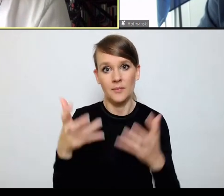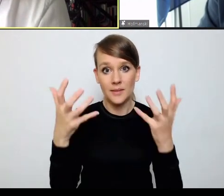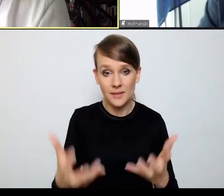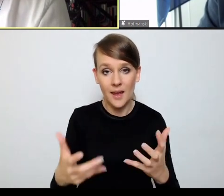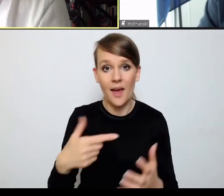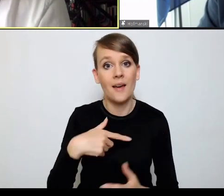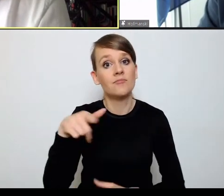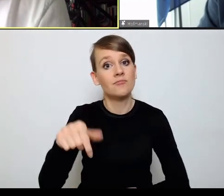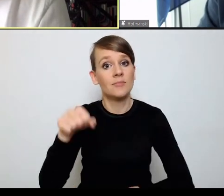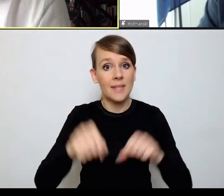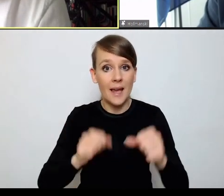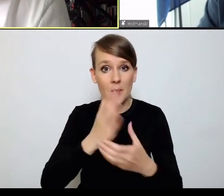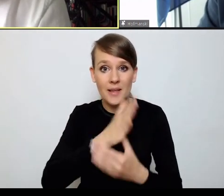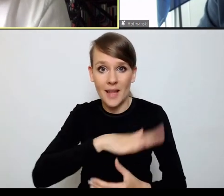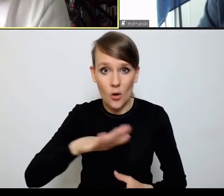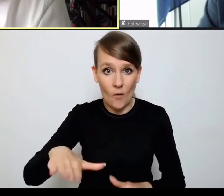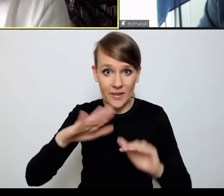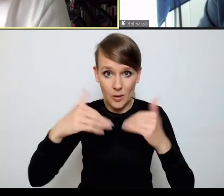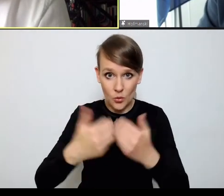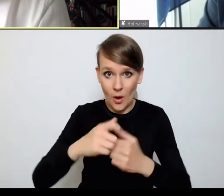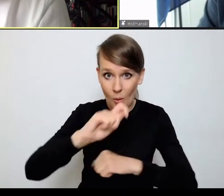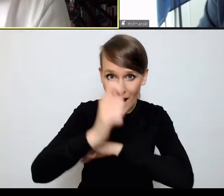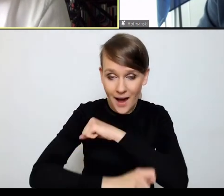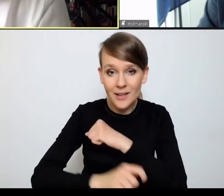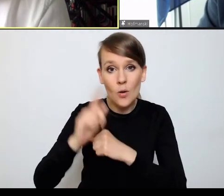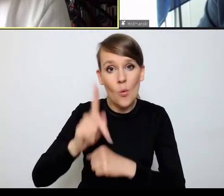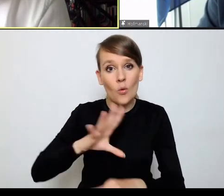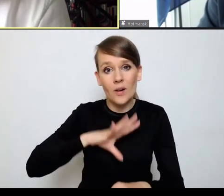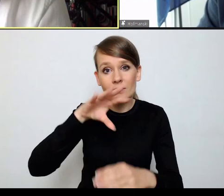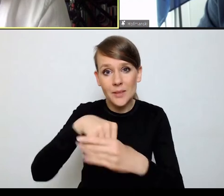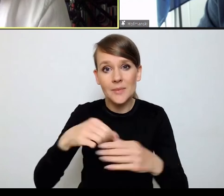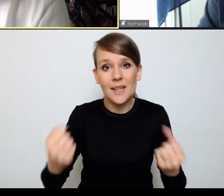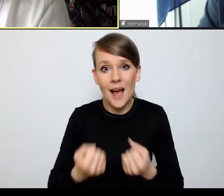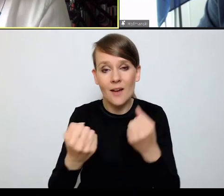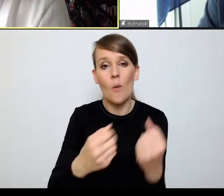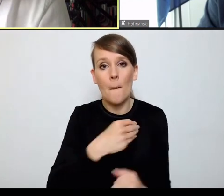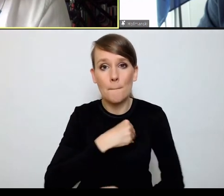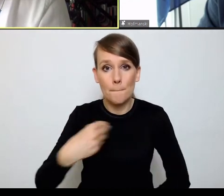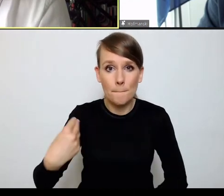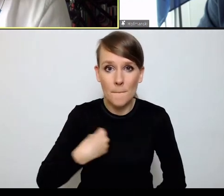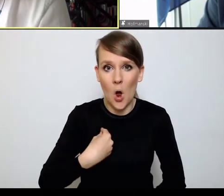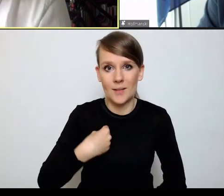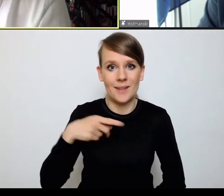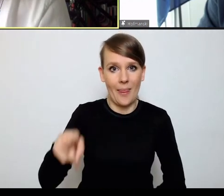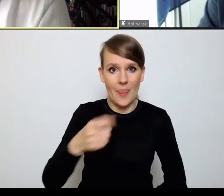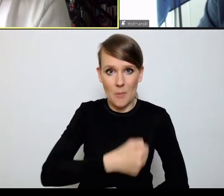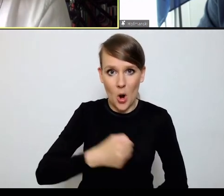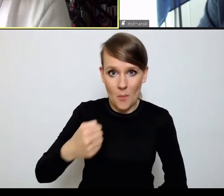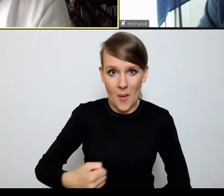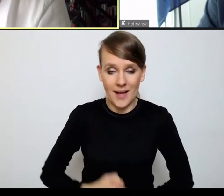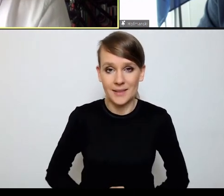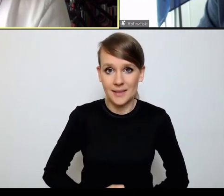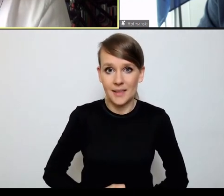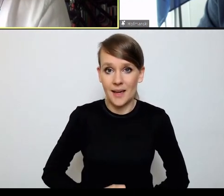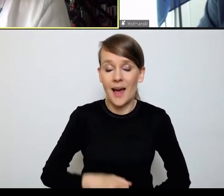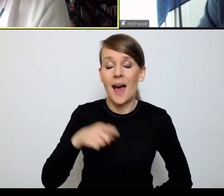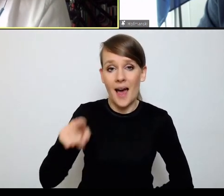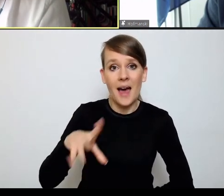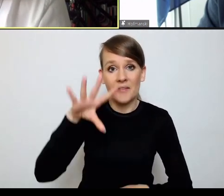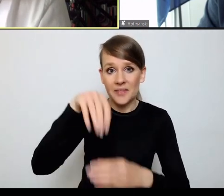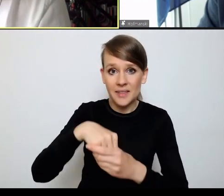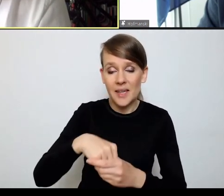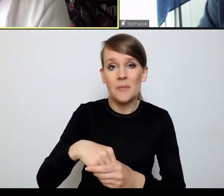sędzią Międzynarodowego Trybunału Karnego musi być w to zaangażowana polska dyplomacja. W tym przypadku taką osobą, która myślę, że dużo